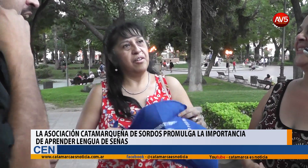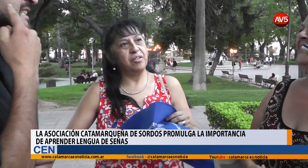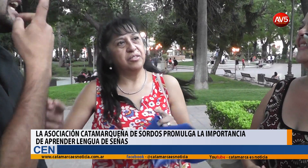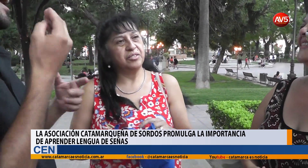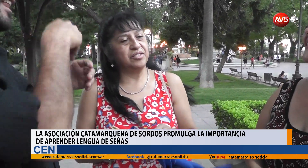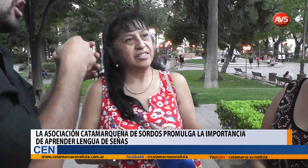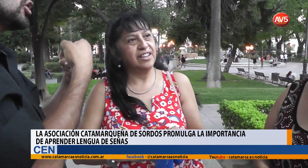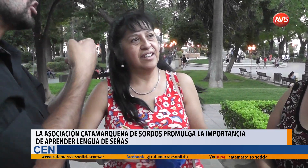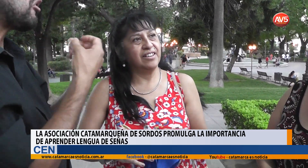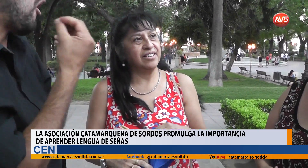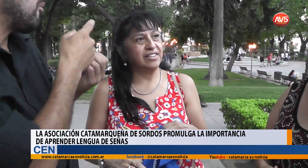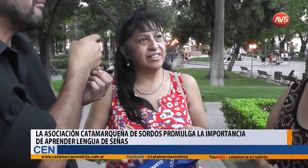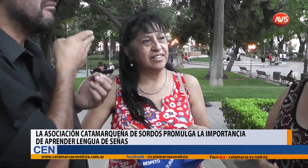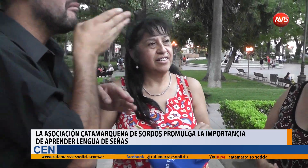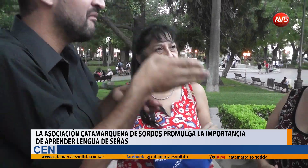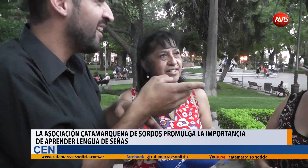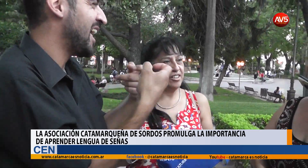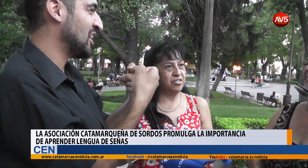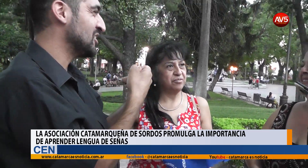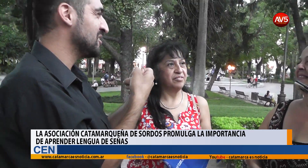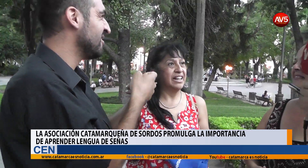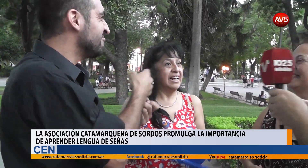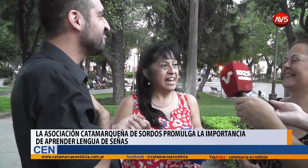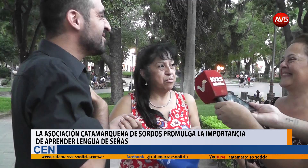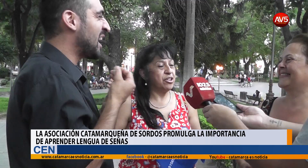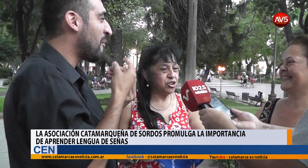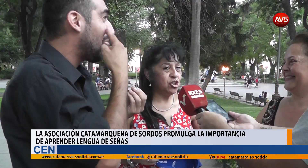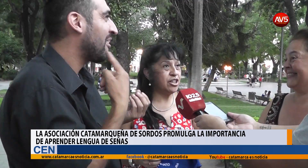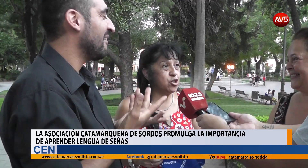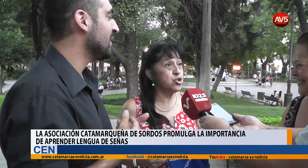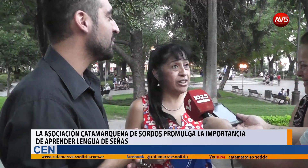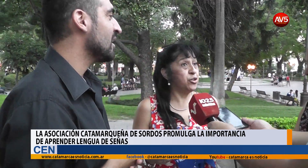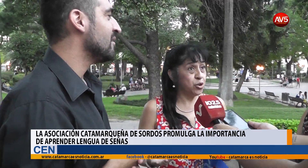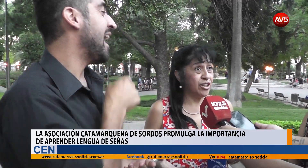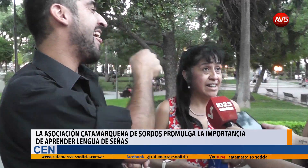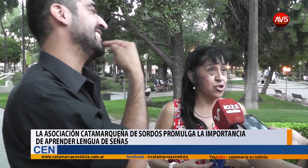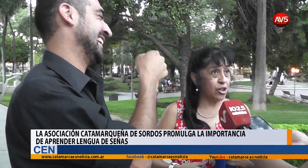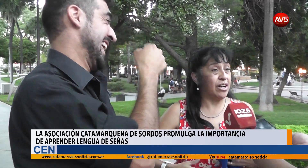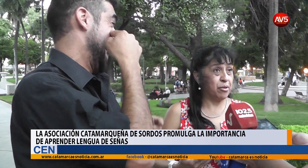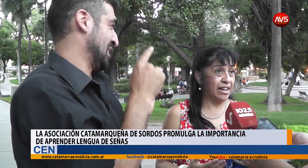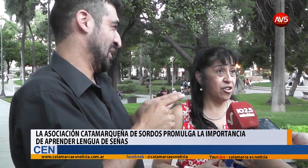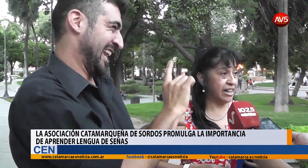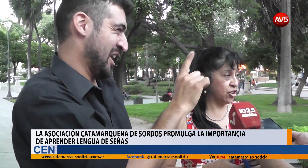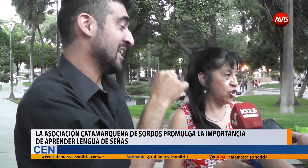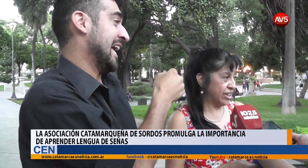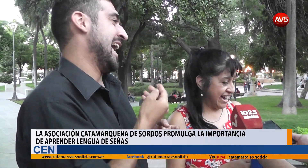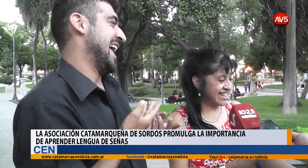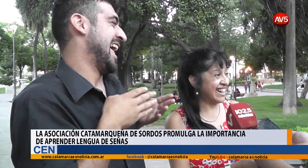a la asociación y cómo lo vive día a día? Bueno, yo no soy instructora, soy colaboradora en todo lo que hace a